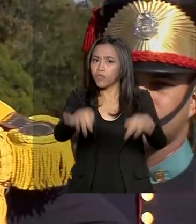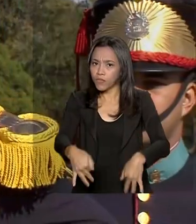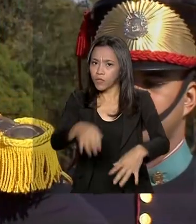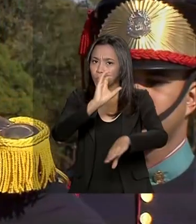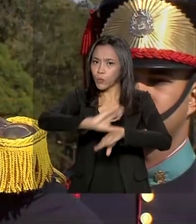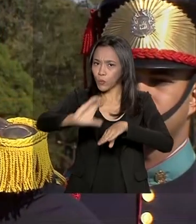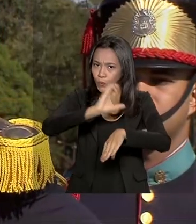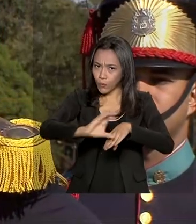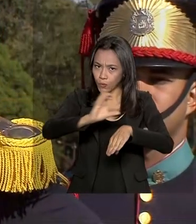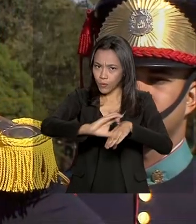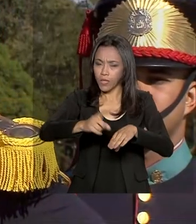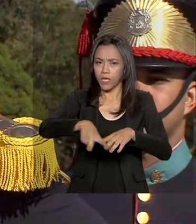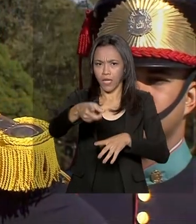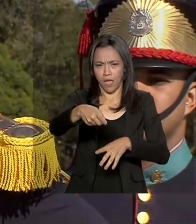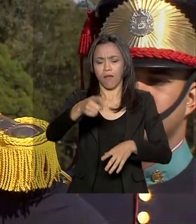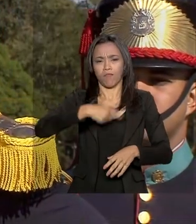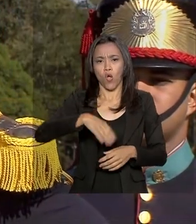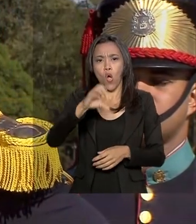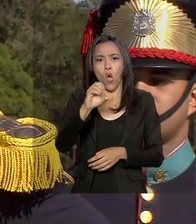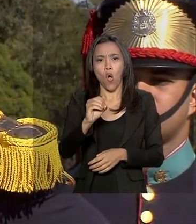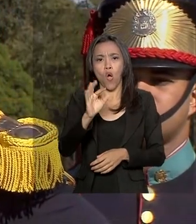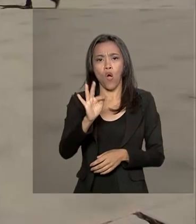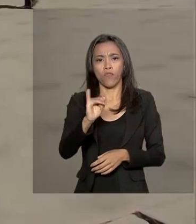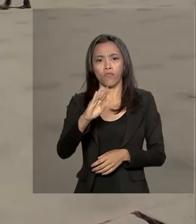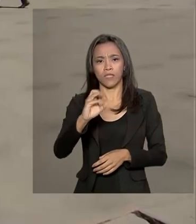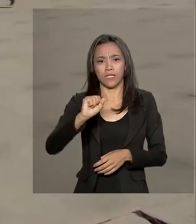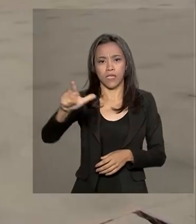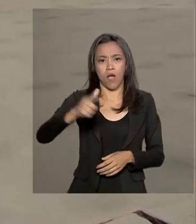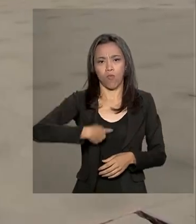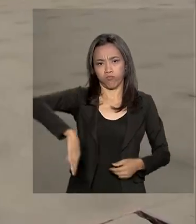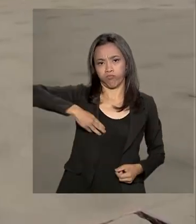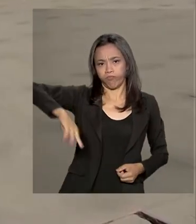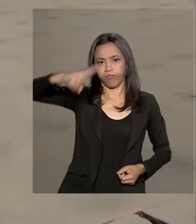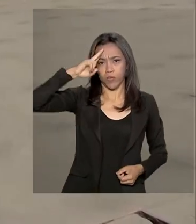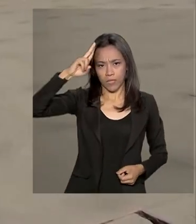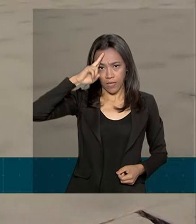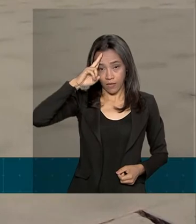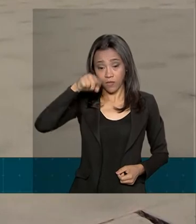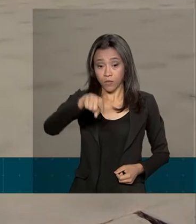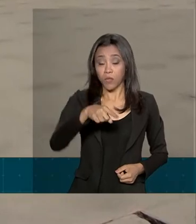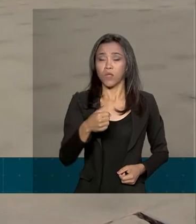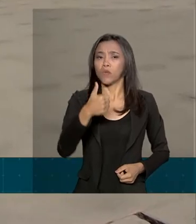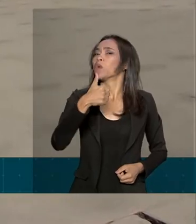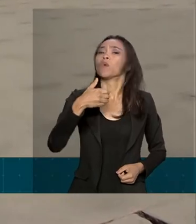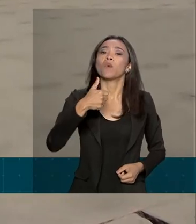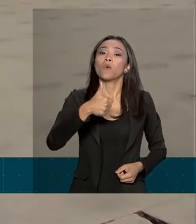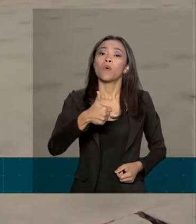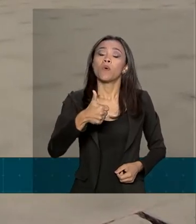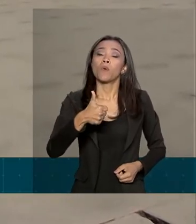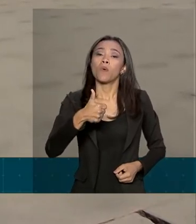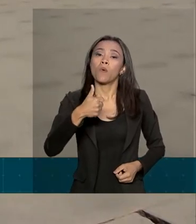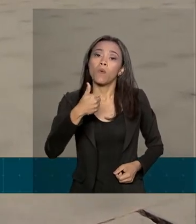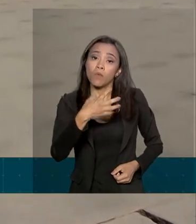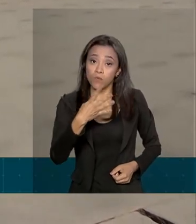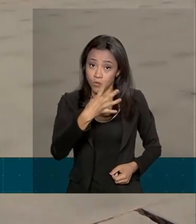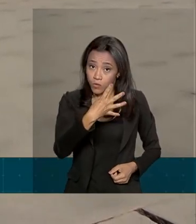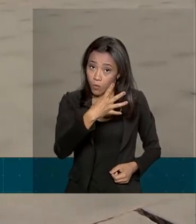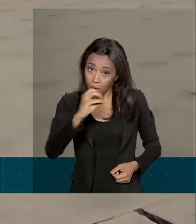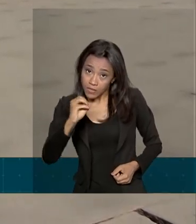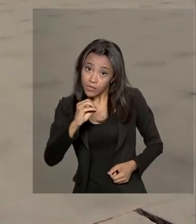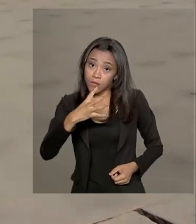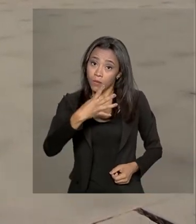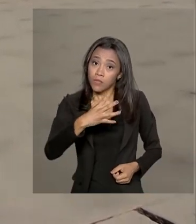forma oficiais do Exército, em resende. Dos 411 cadetes, 397 são